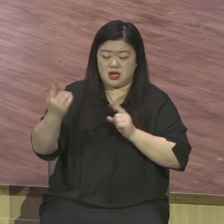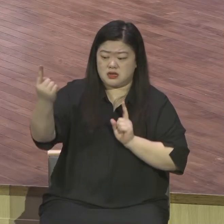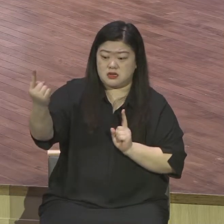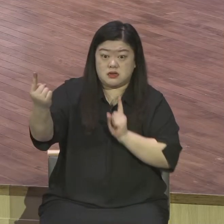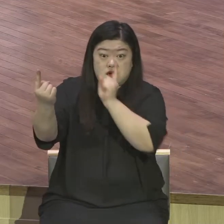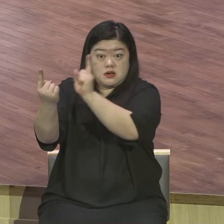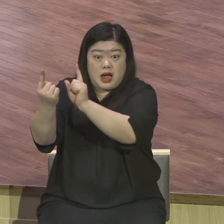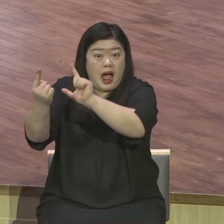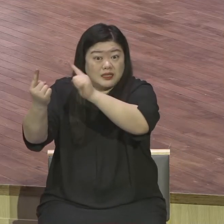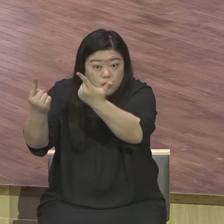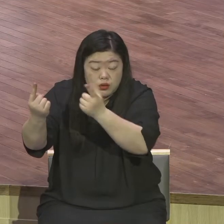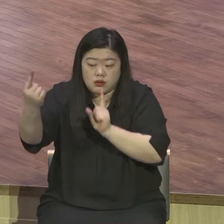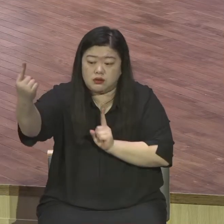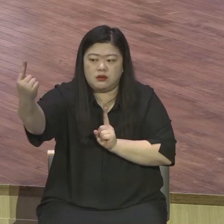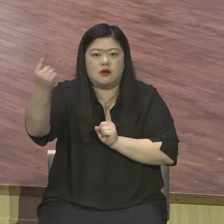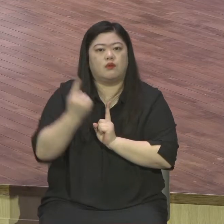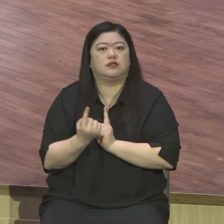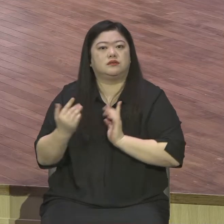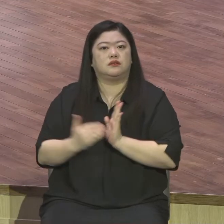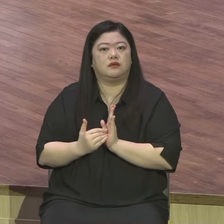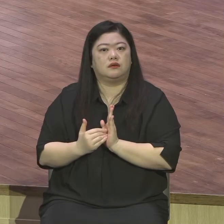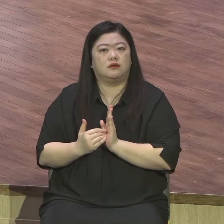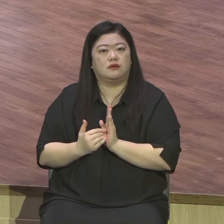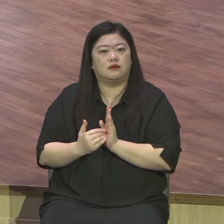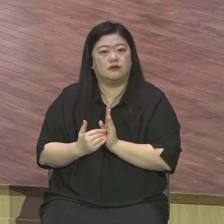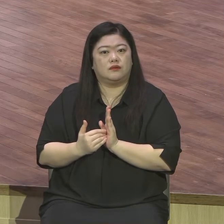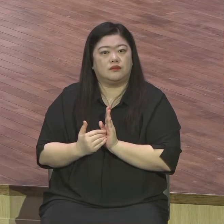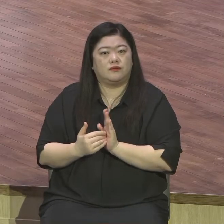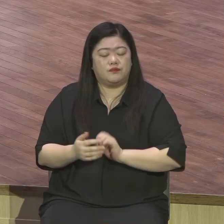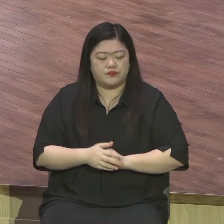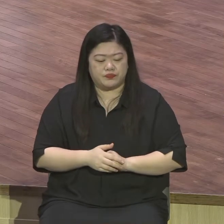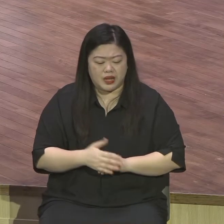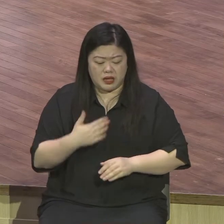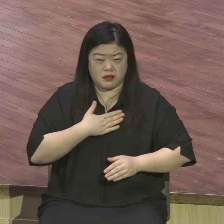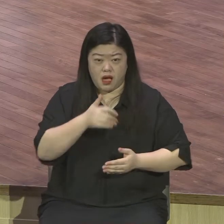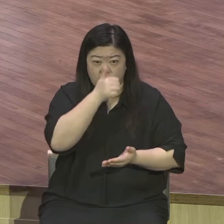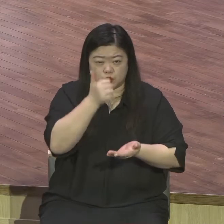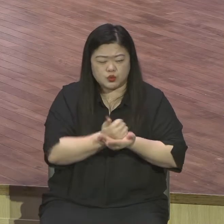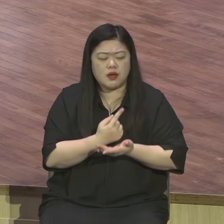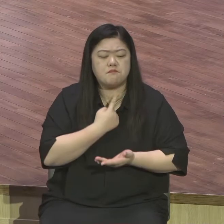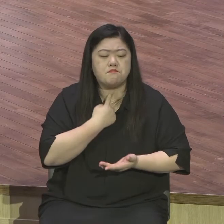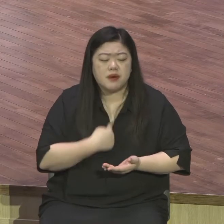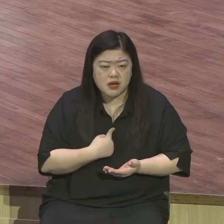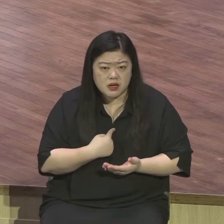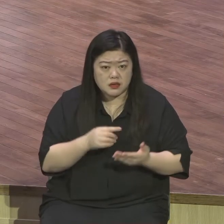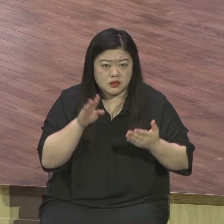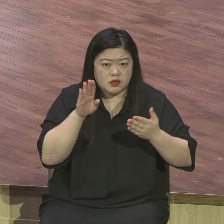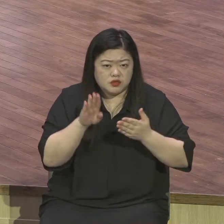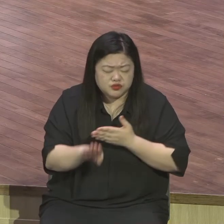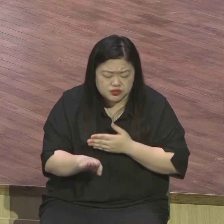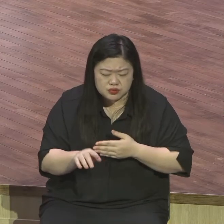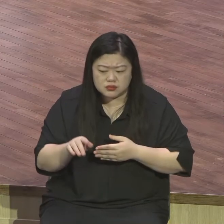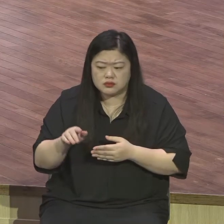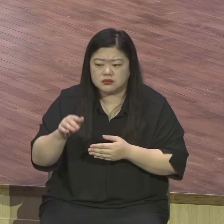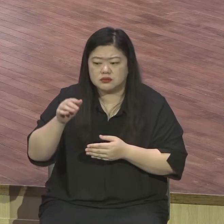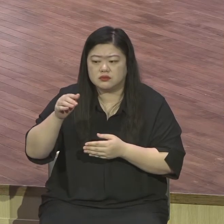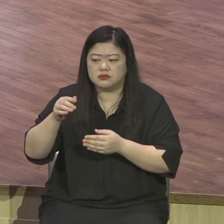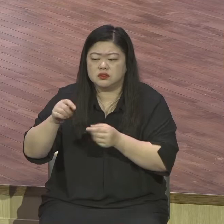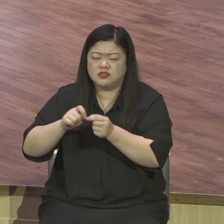하나님 찾아오셨어 범죄한 인간 스스로 아무리 발버둥 쳐도 영원한 저주의